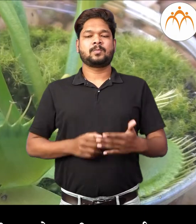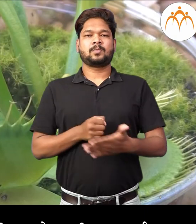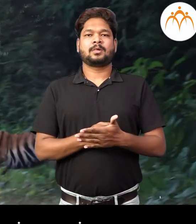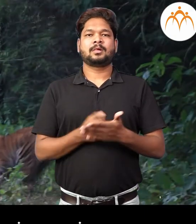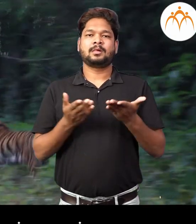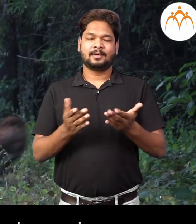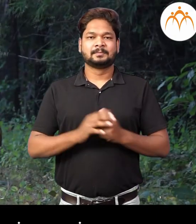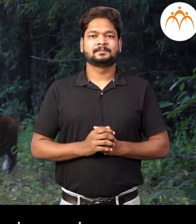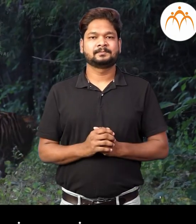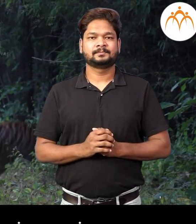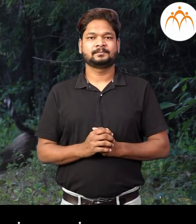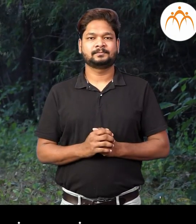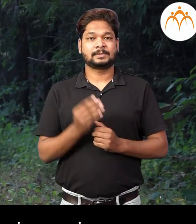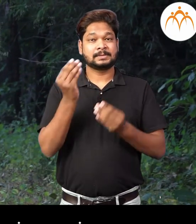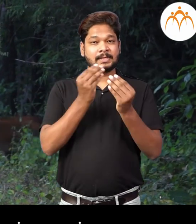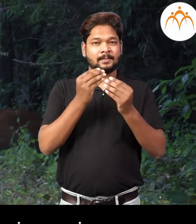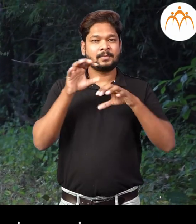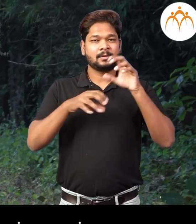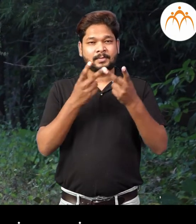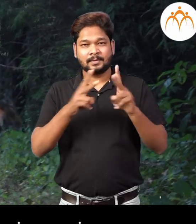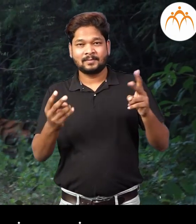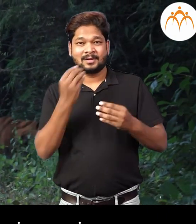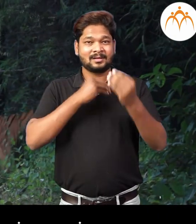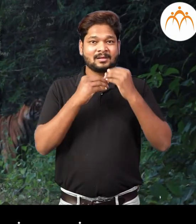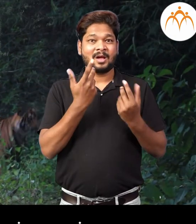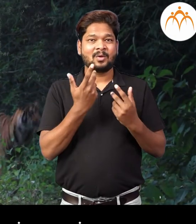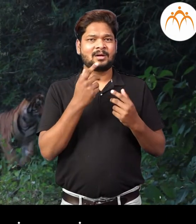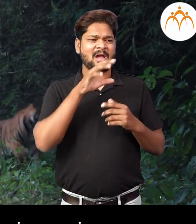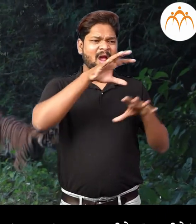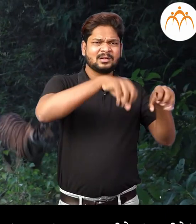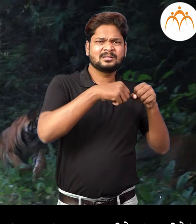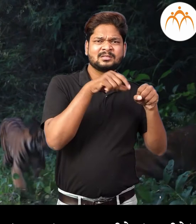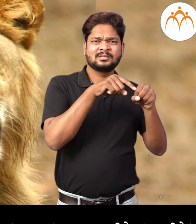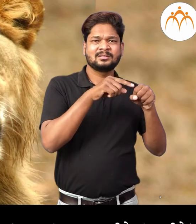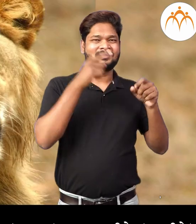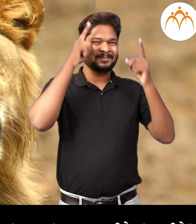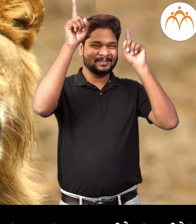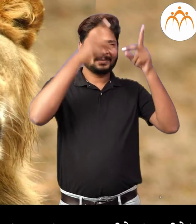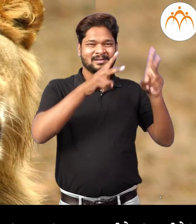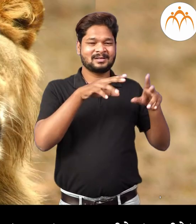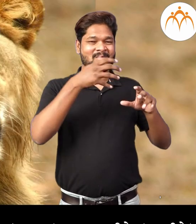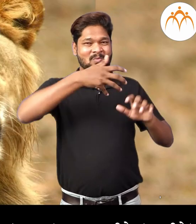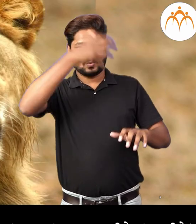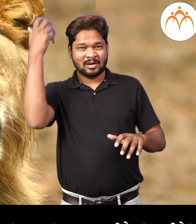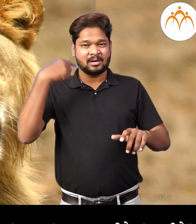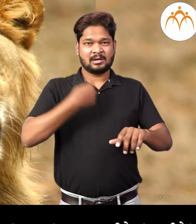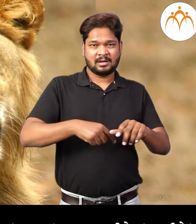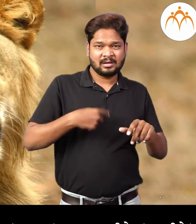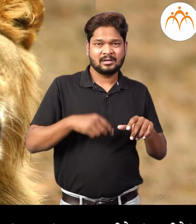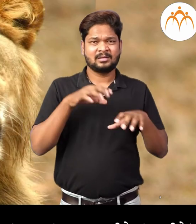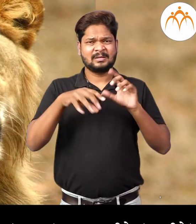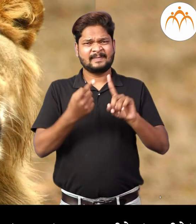काही प्राणी अन्ना साथी दुसर्या प्राणयान वर अउलंबु नसतात वाग सिउह या सार्खे प्राणी